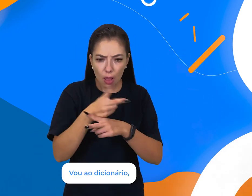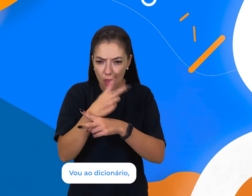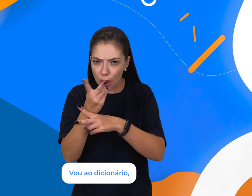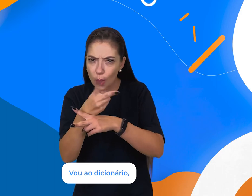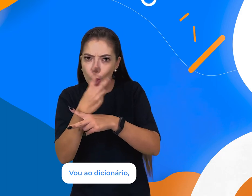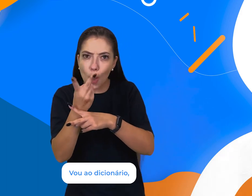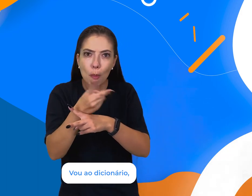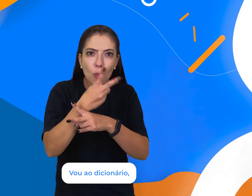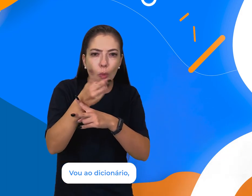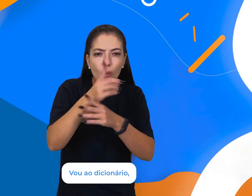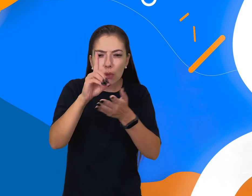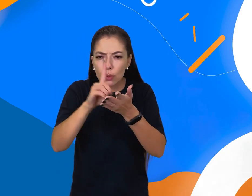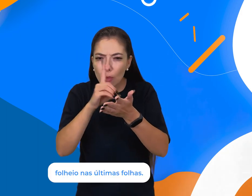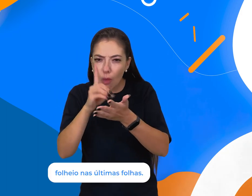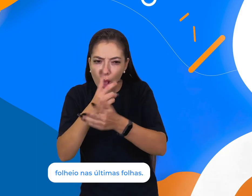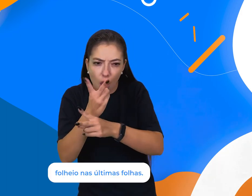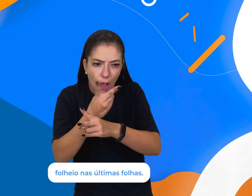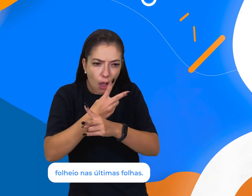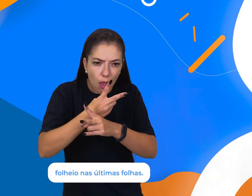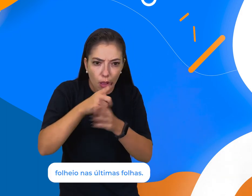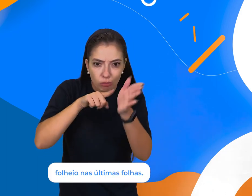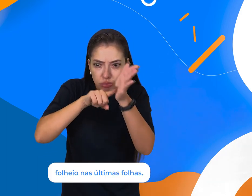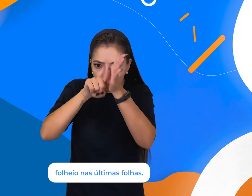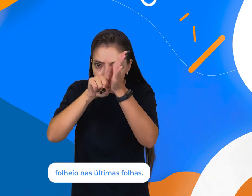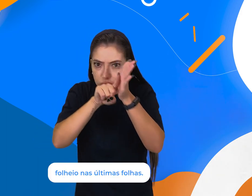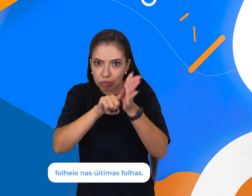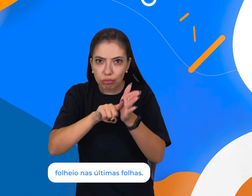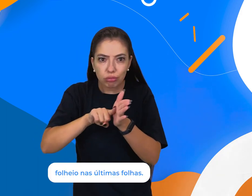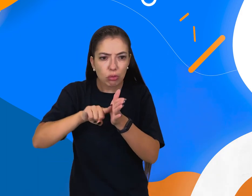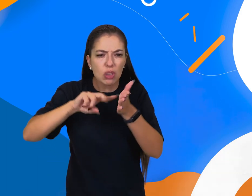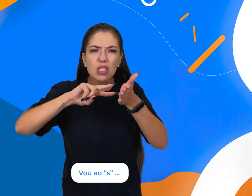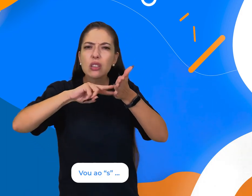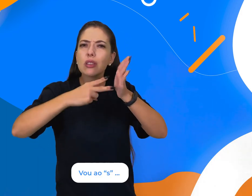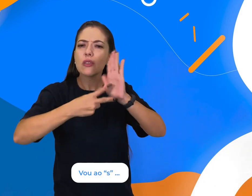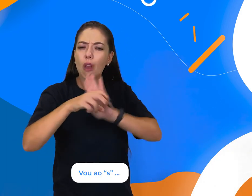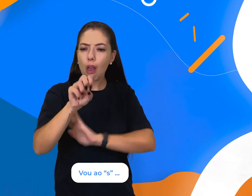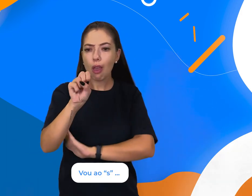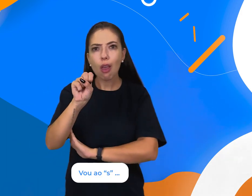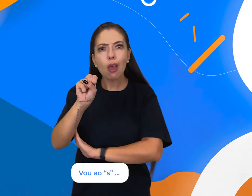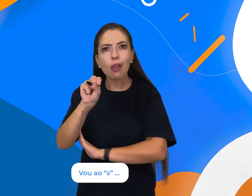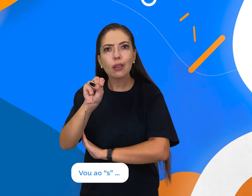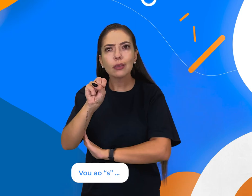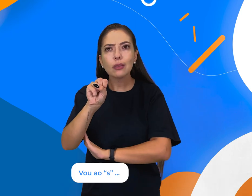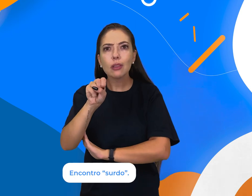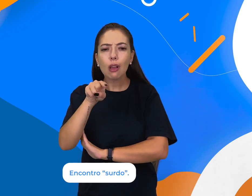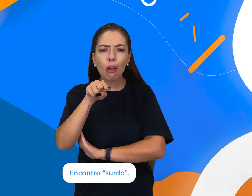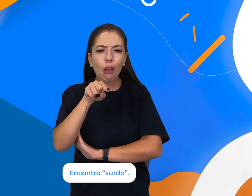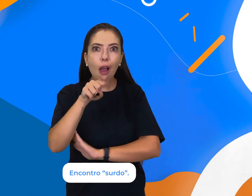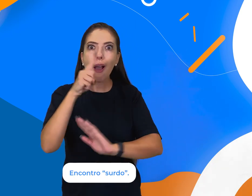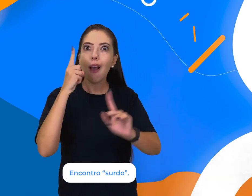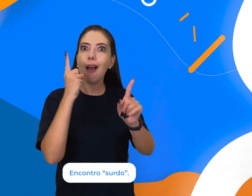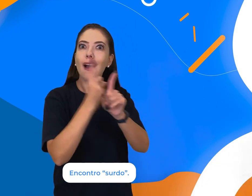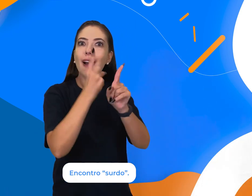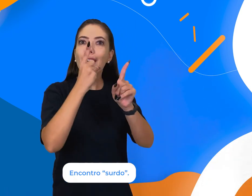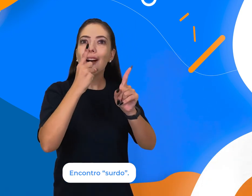ao dicionário, folheio as últimas folhas. Vou ao S. Encontro surdo.